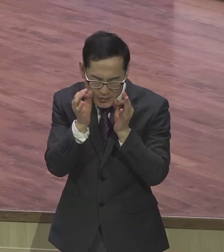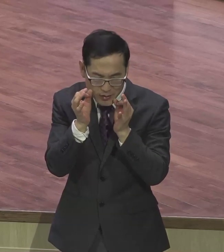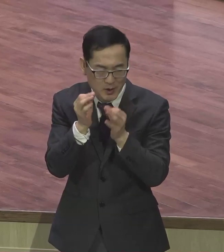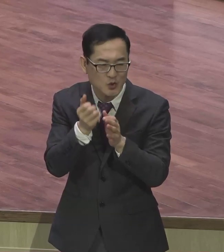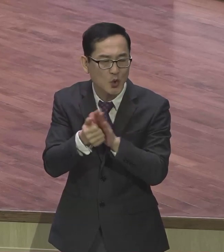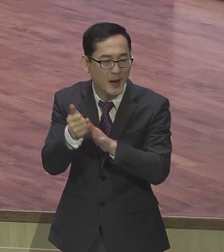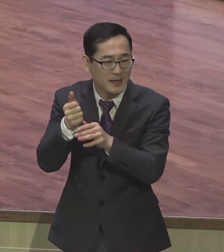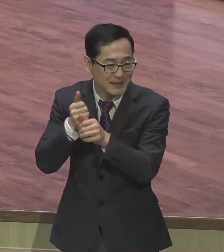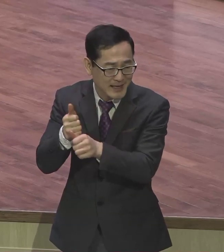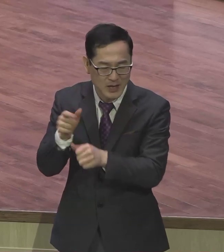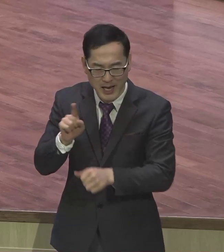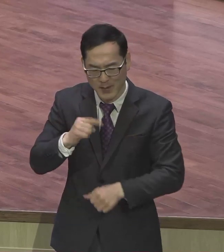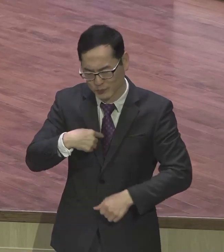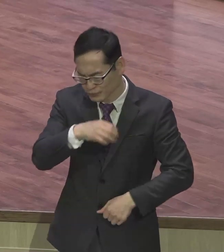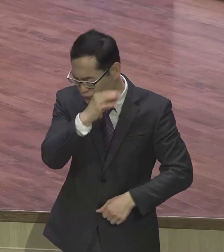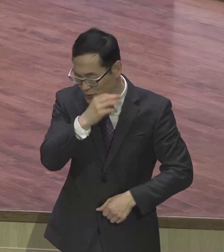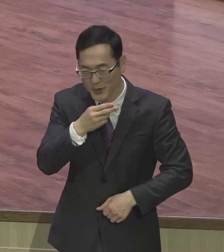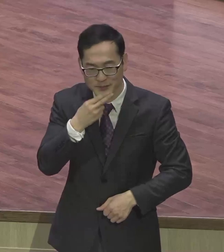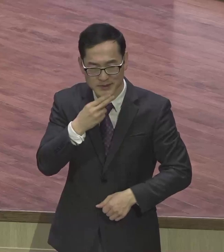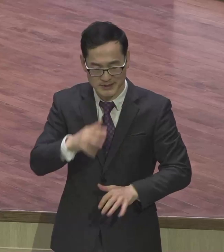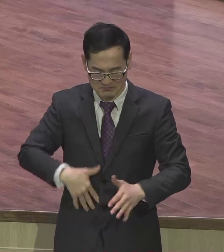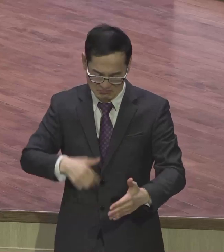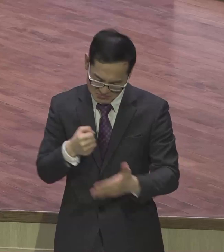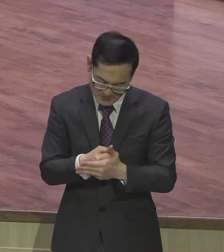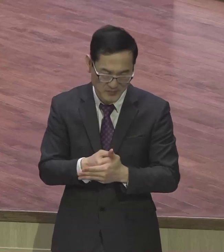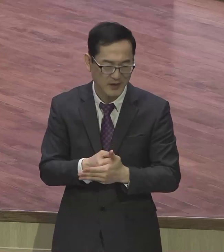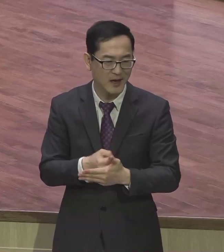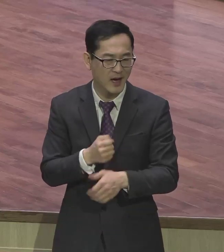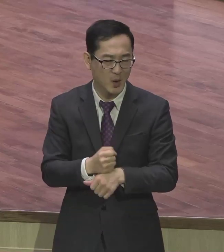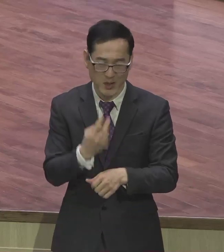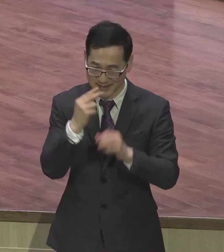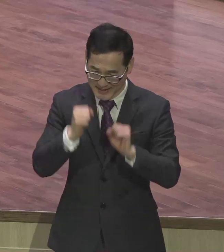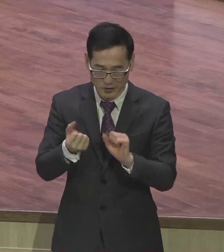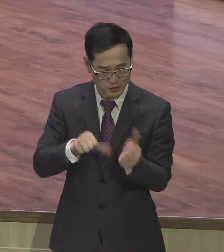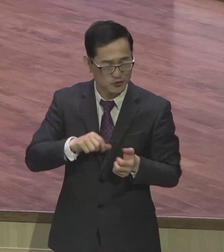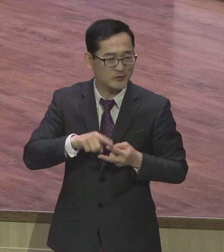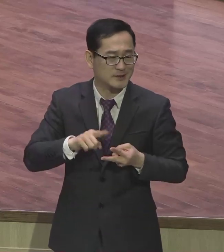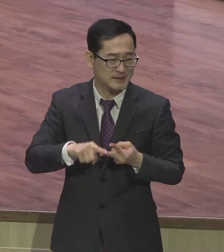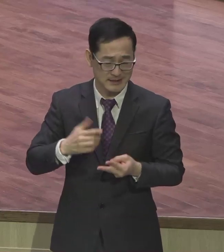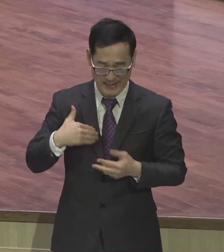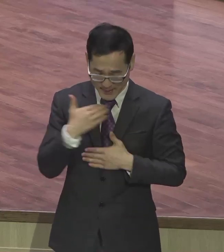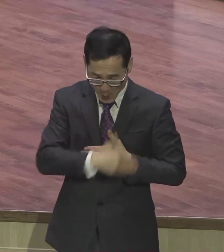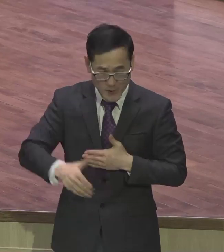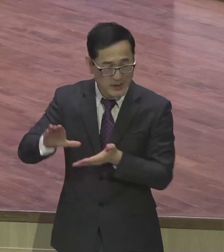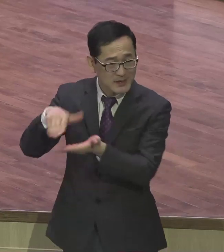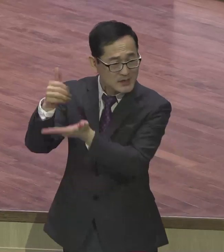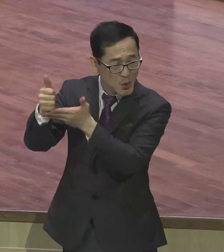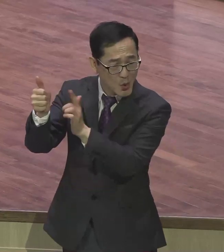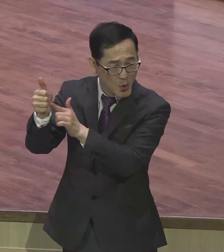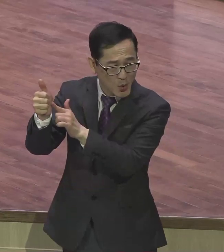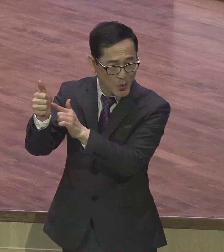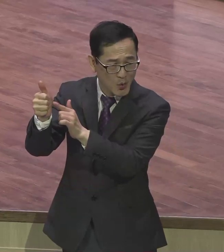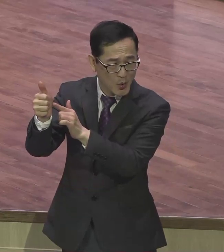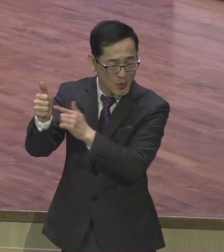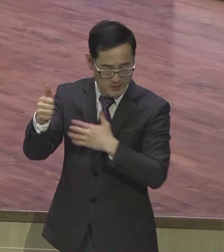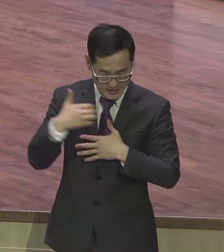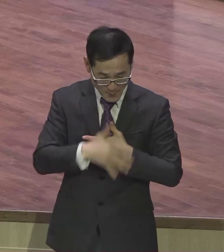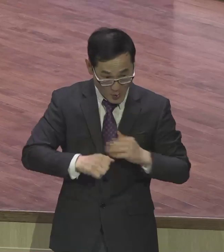전과 같이 온전히 담대하여 살든지 죽든지 내 몸에서 그리스도가 종기하게 되게 하려 하나니 이는 내게